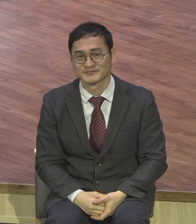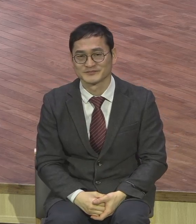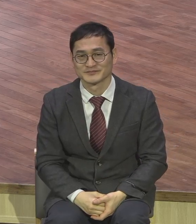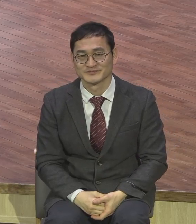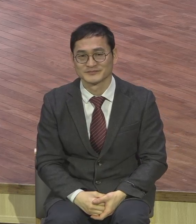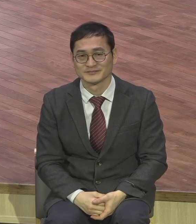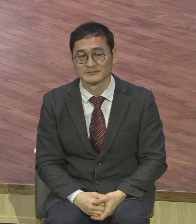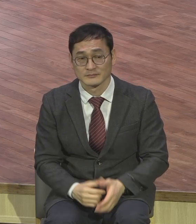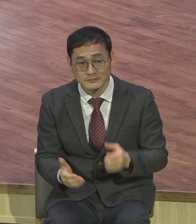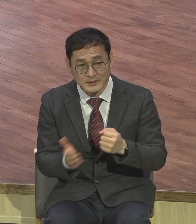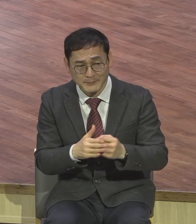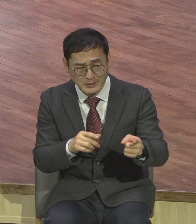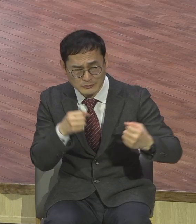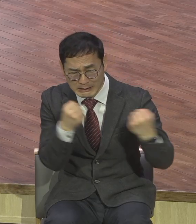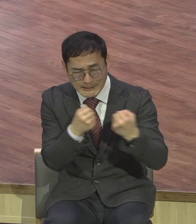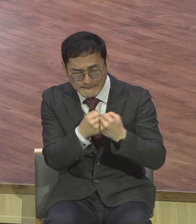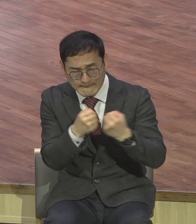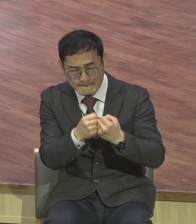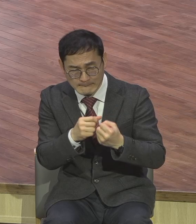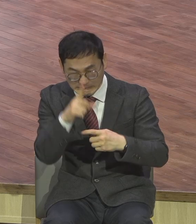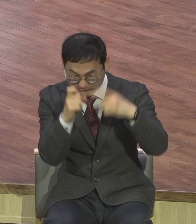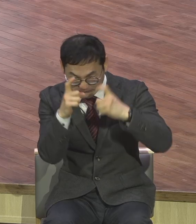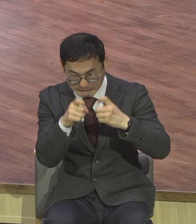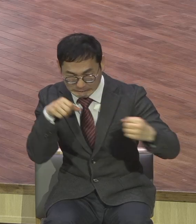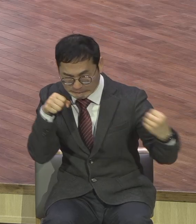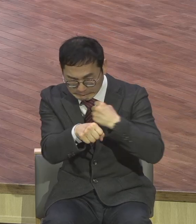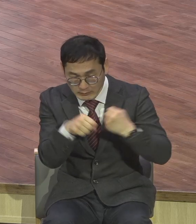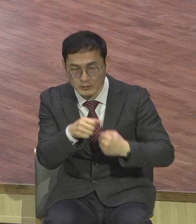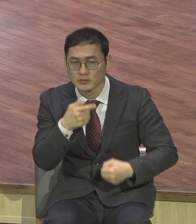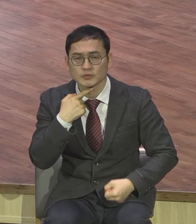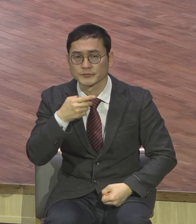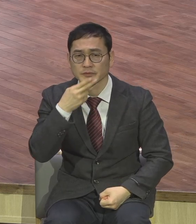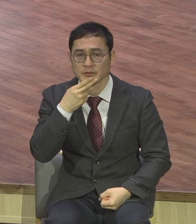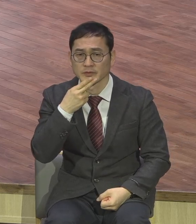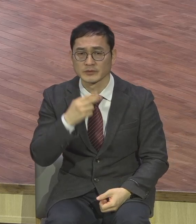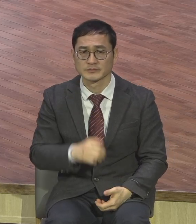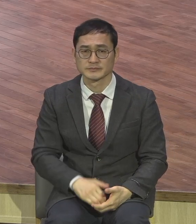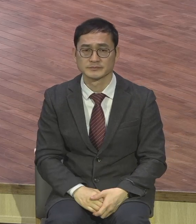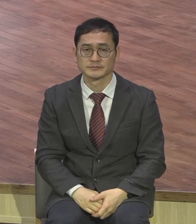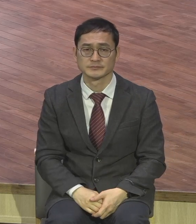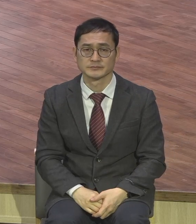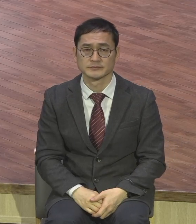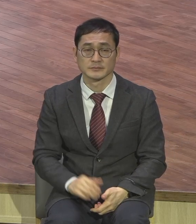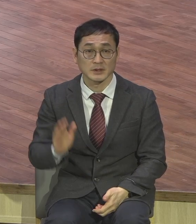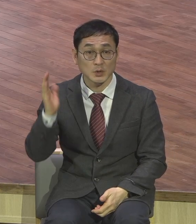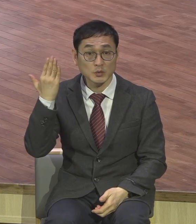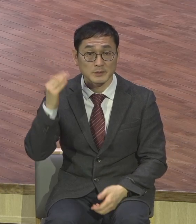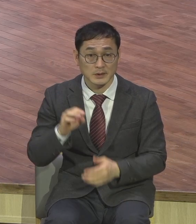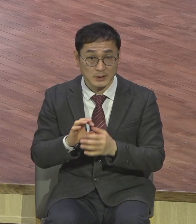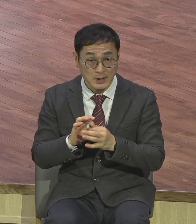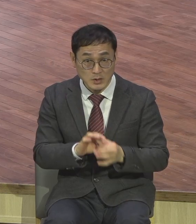싸운 적도 없어요 싸운 적이 아무도 없다니까 믿어 주세요 저 운동만 해고 지금도 하고 있는 사람이요